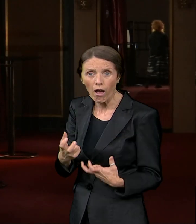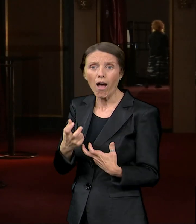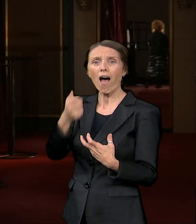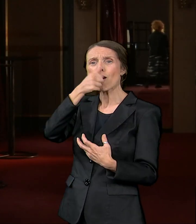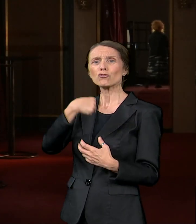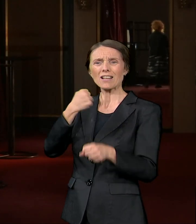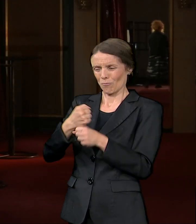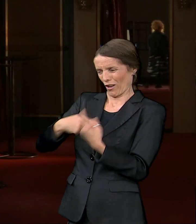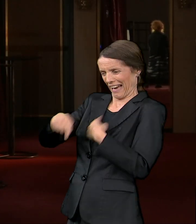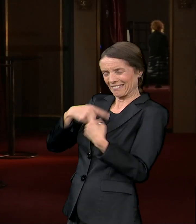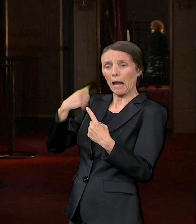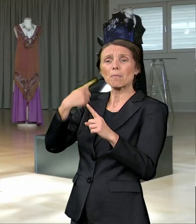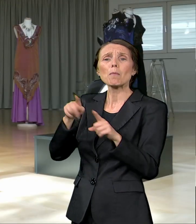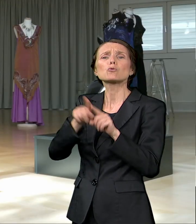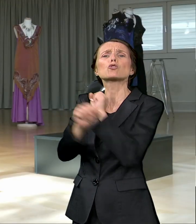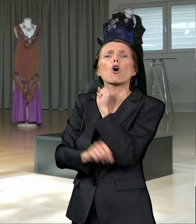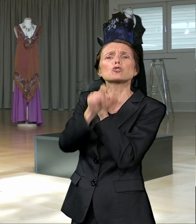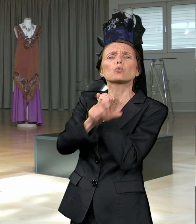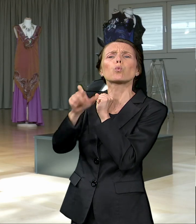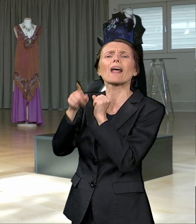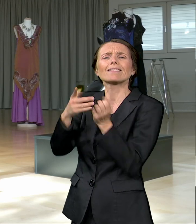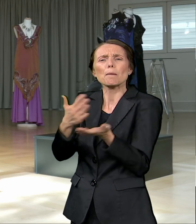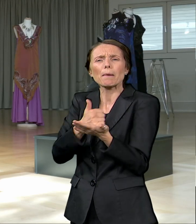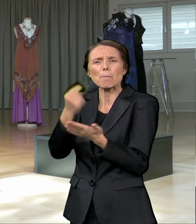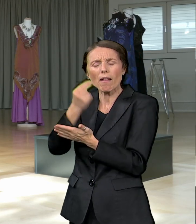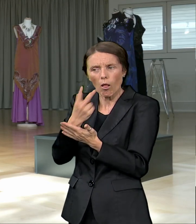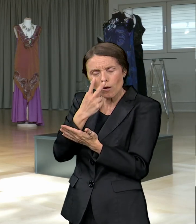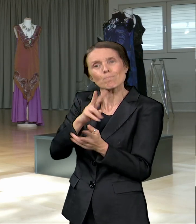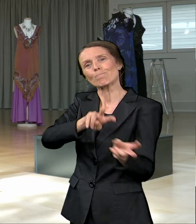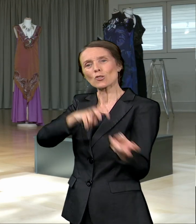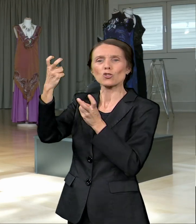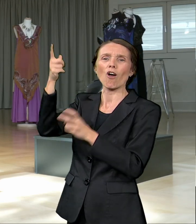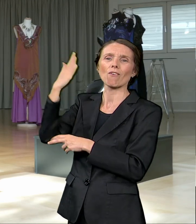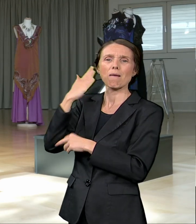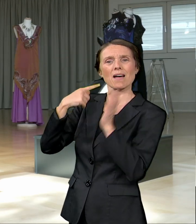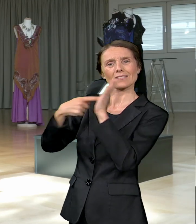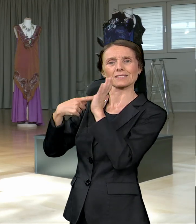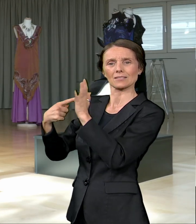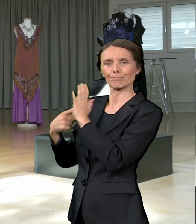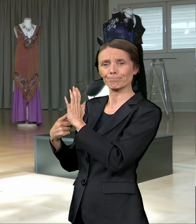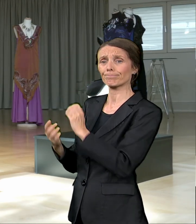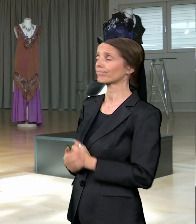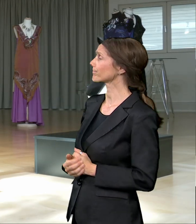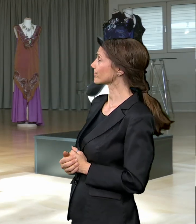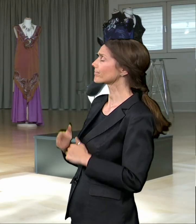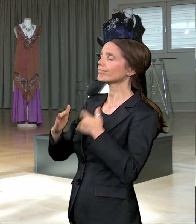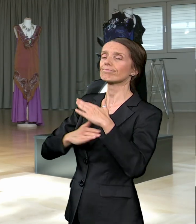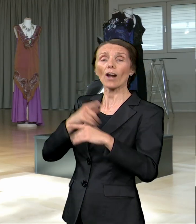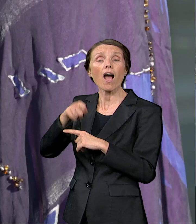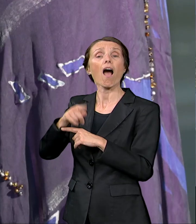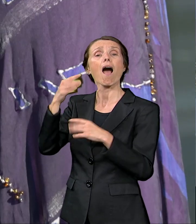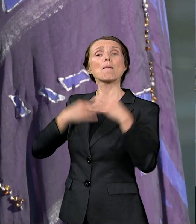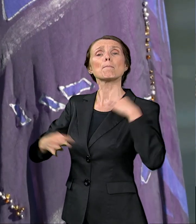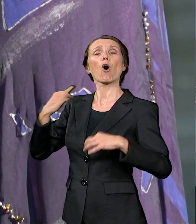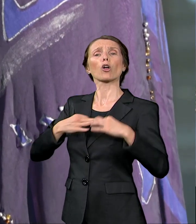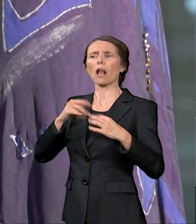fakulteta primjenjenih umetnosti. Kao rezultat Traganja za novim inspiracijama nastala i modna linija Zlatne niti Srbije